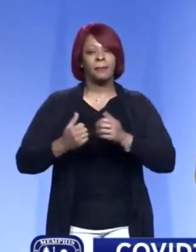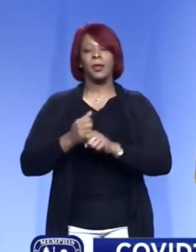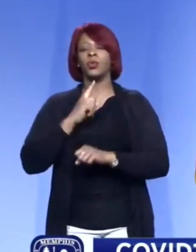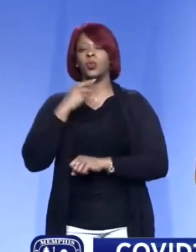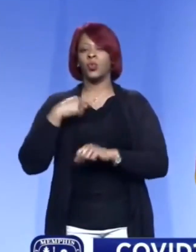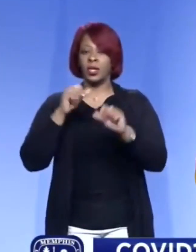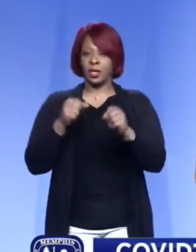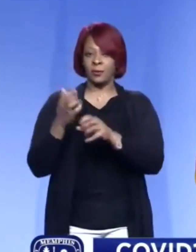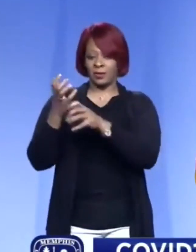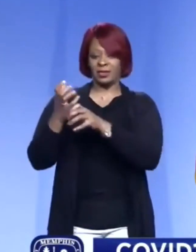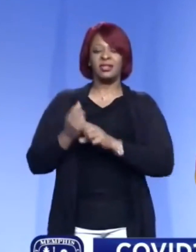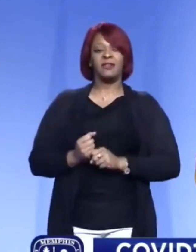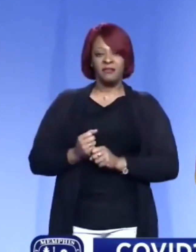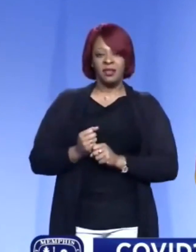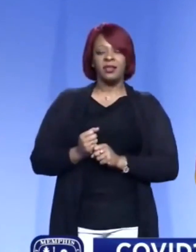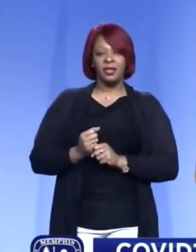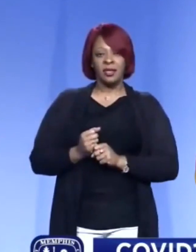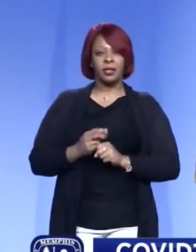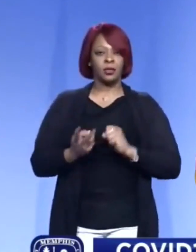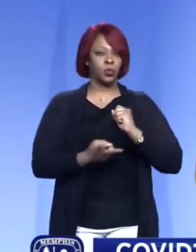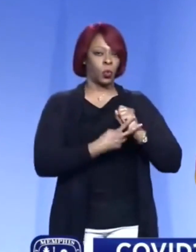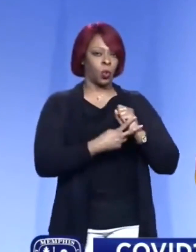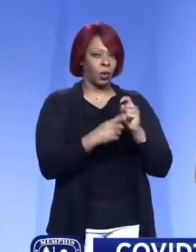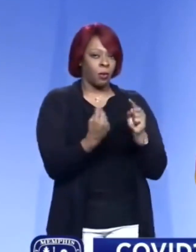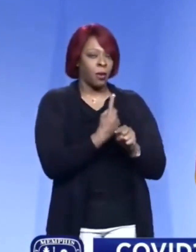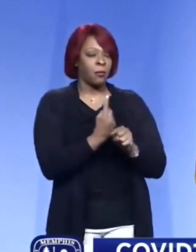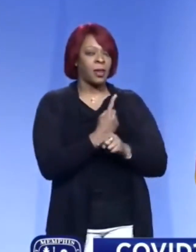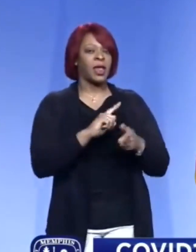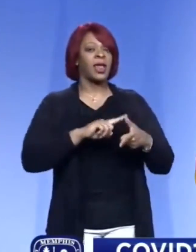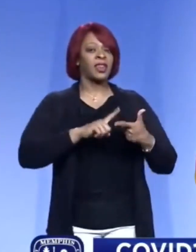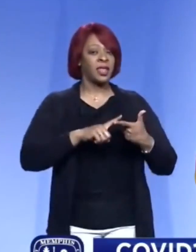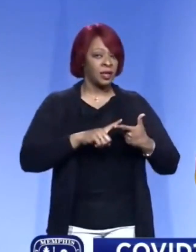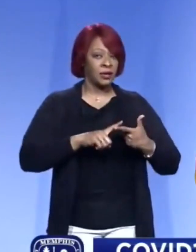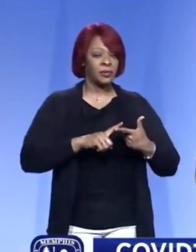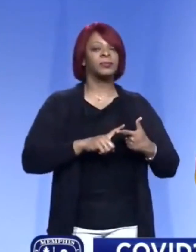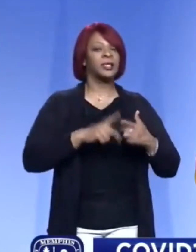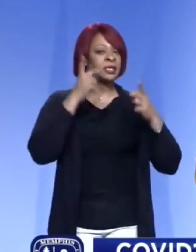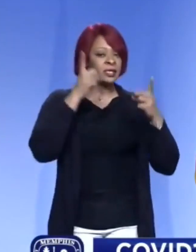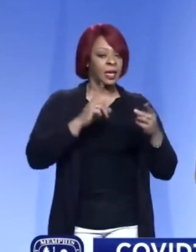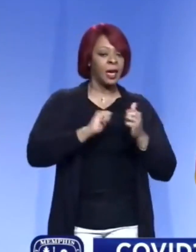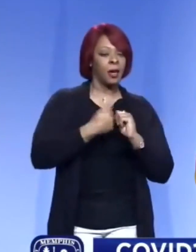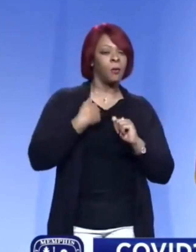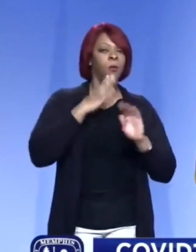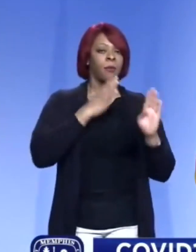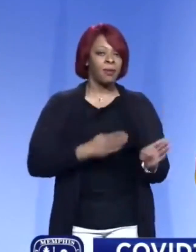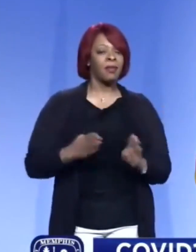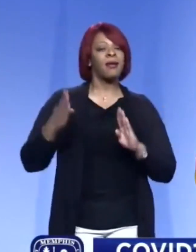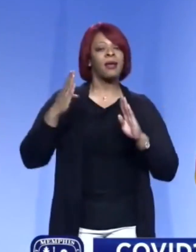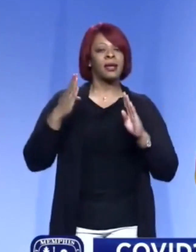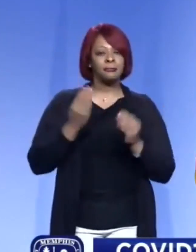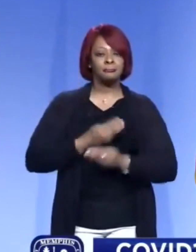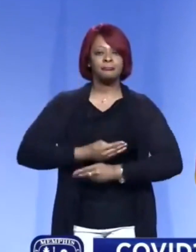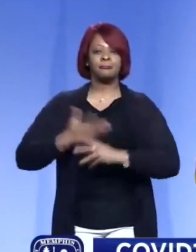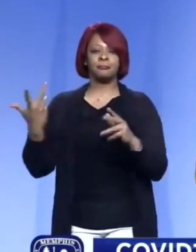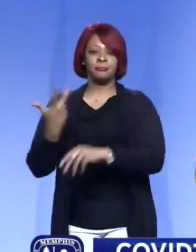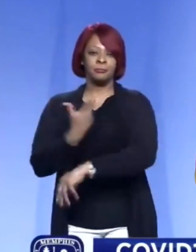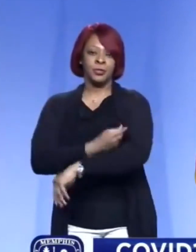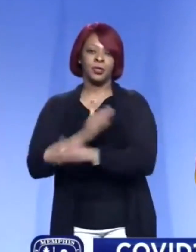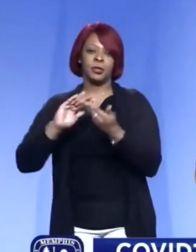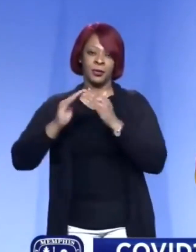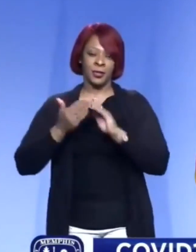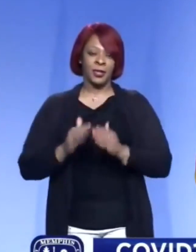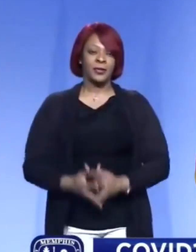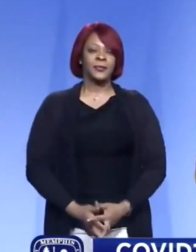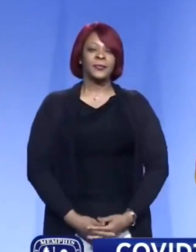llegar a nuestra comunidad. En cuanto a la campaña de vacunación, ayer pudimos vacunar a 4,868